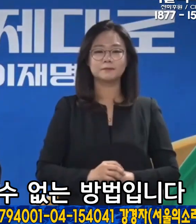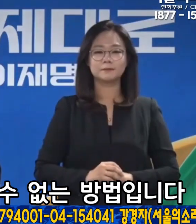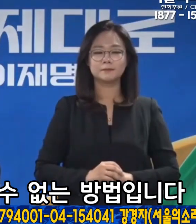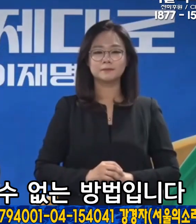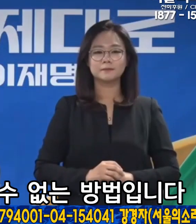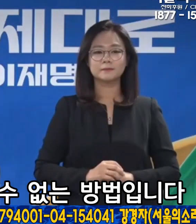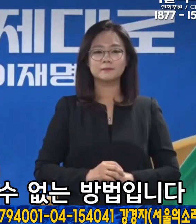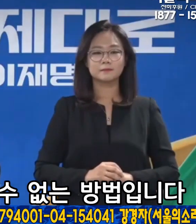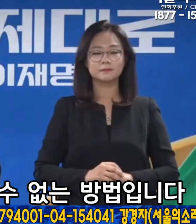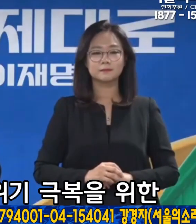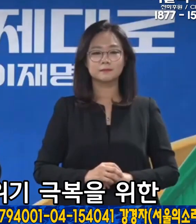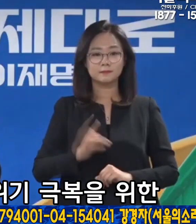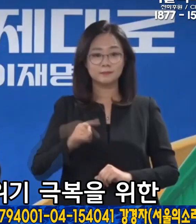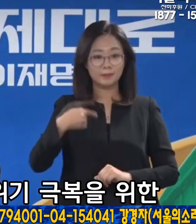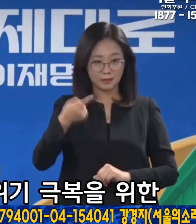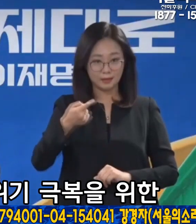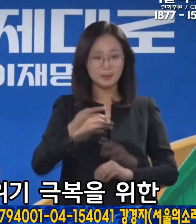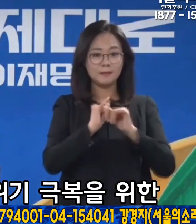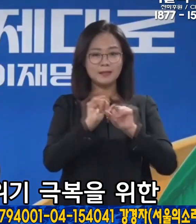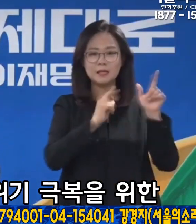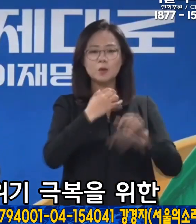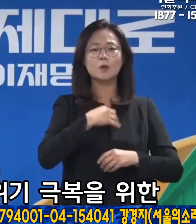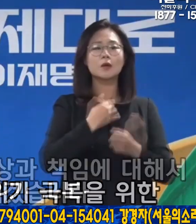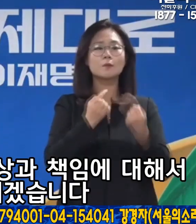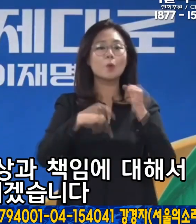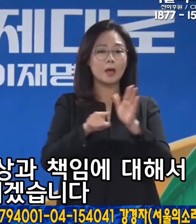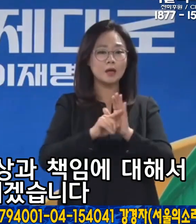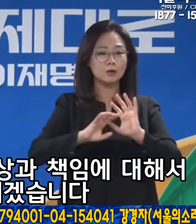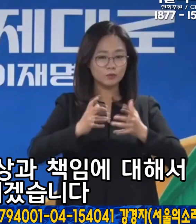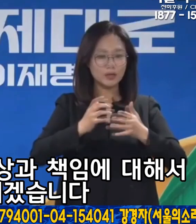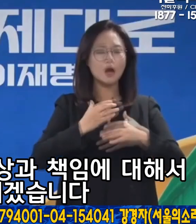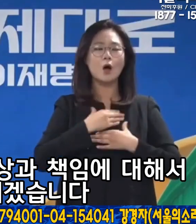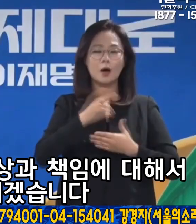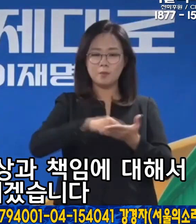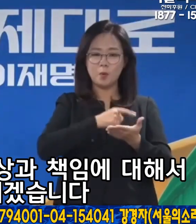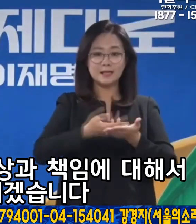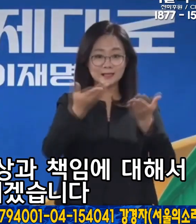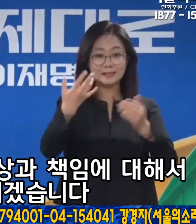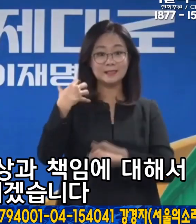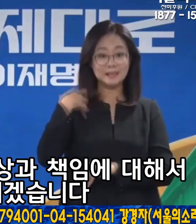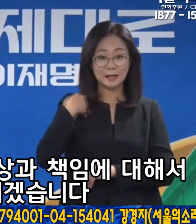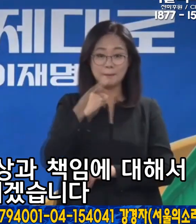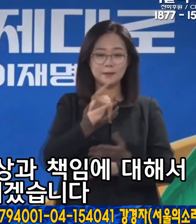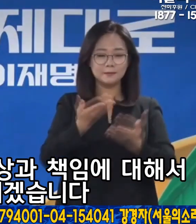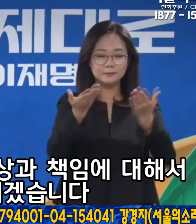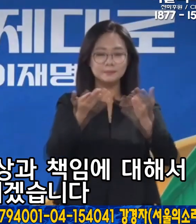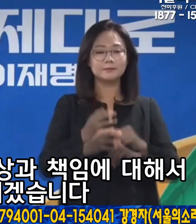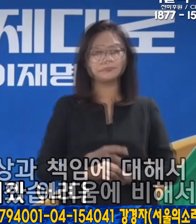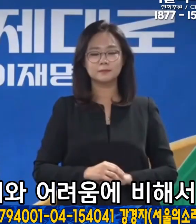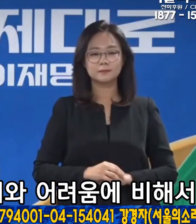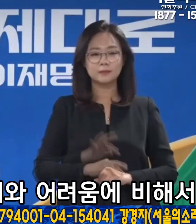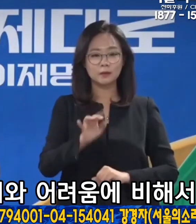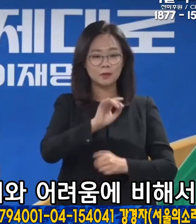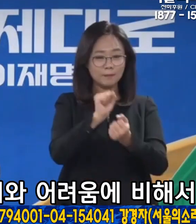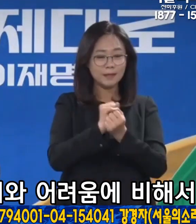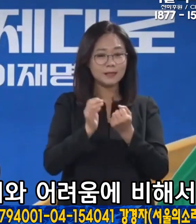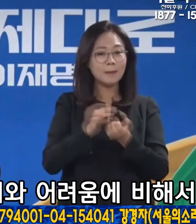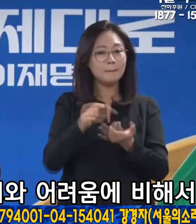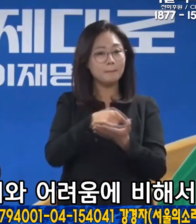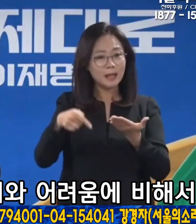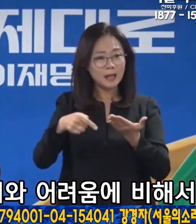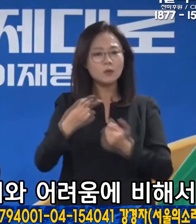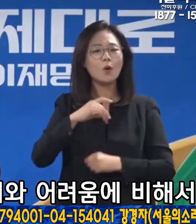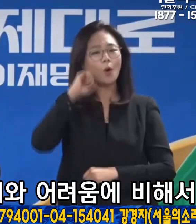방법입니다. 다음으로 민생위기 극복을 위한 국가의 온전한 보상과 책임에 대해서 말씀드리겠습니다. 코로나로 인한